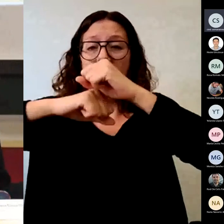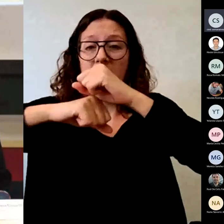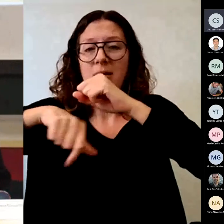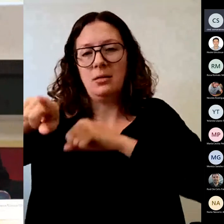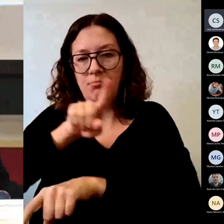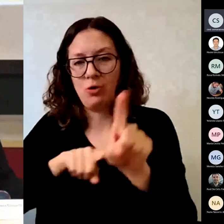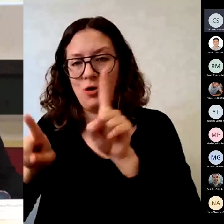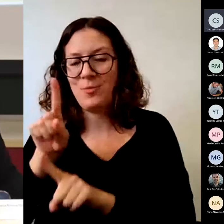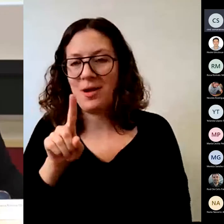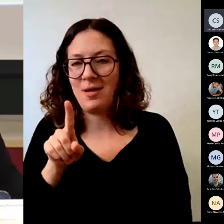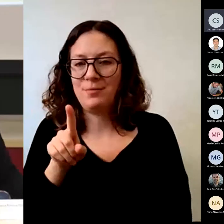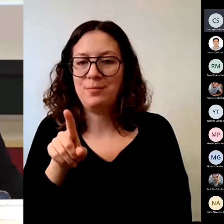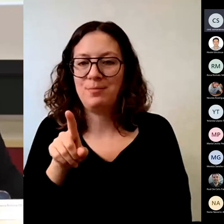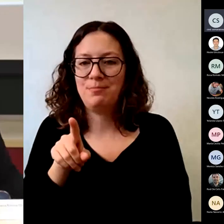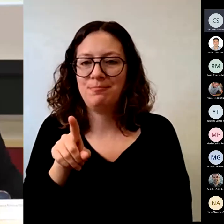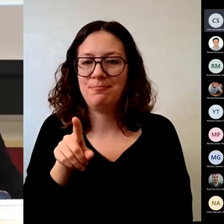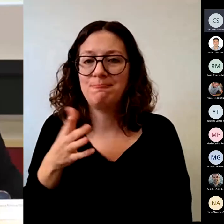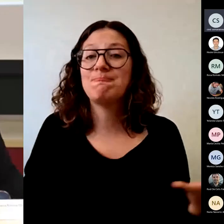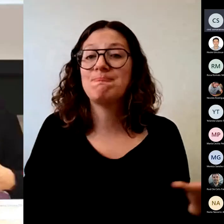hay que hacer